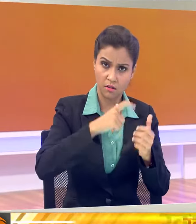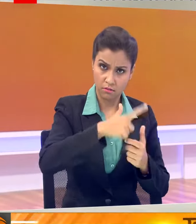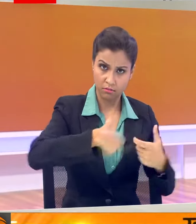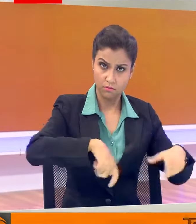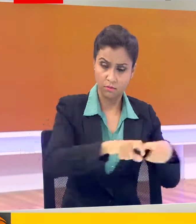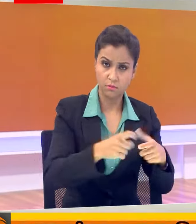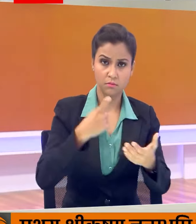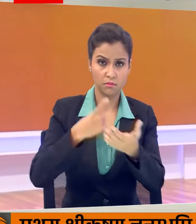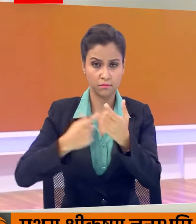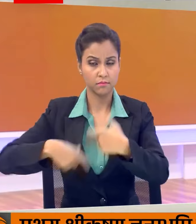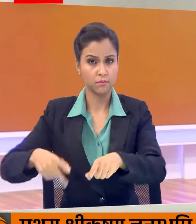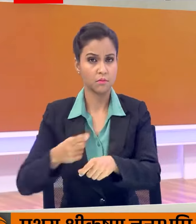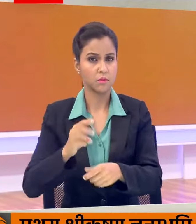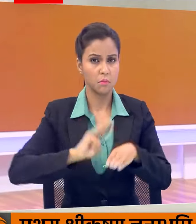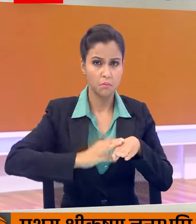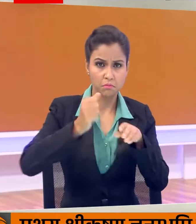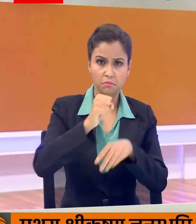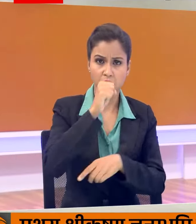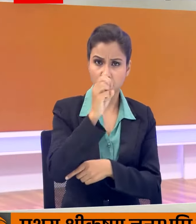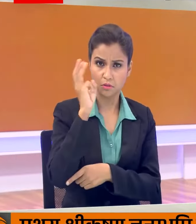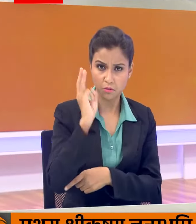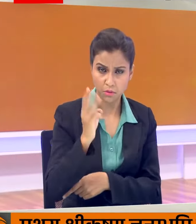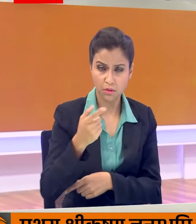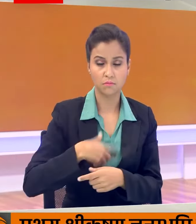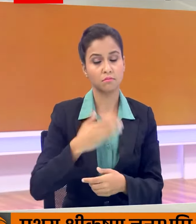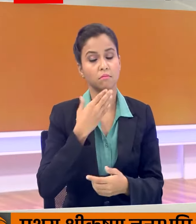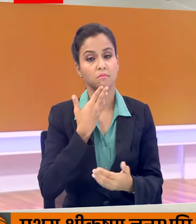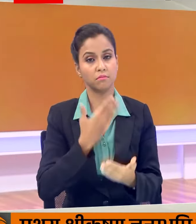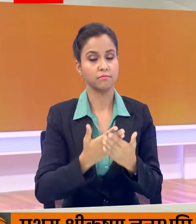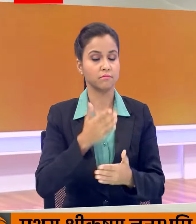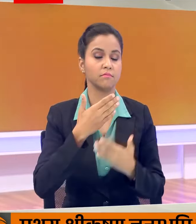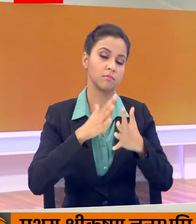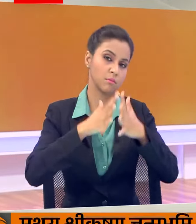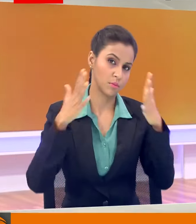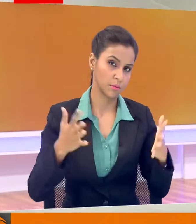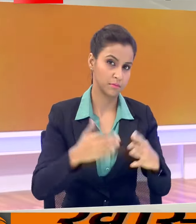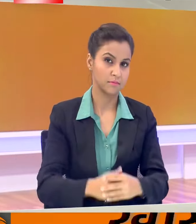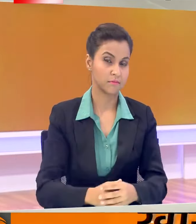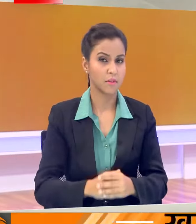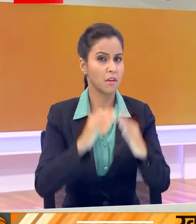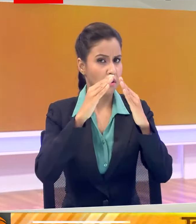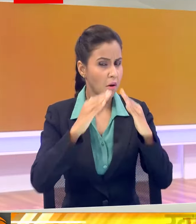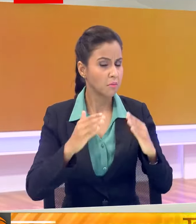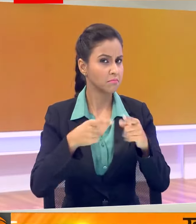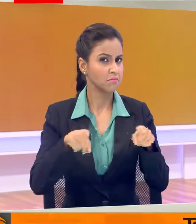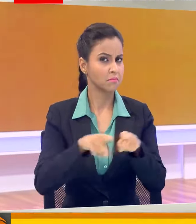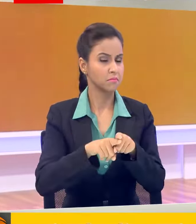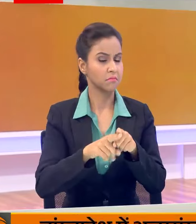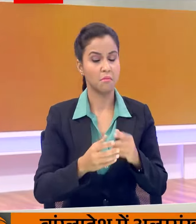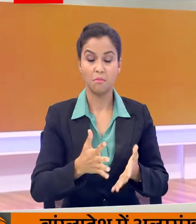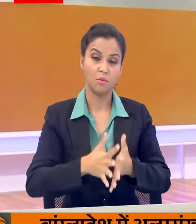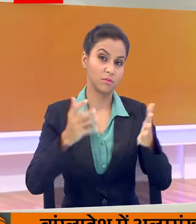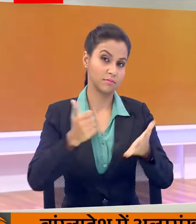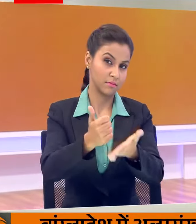चेर्मिन साप और स्पीकर साप को धन्यवाद देना चाहता हो कि हाउस चलाने में बहुत मदद